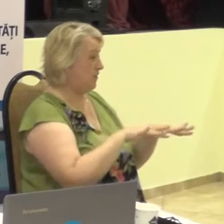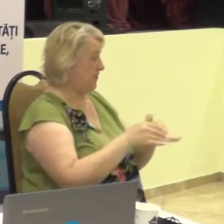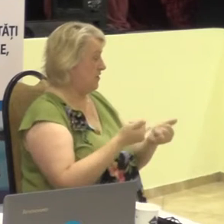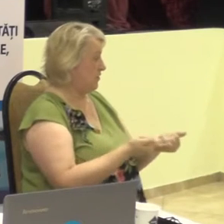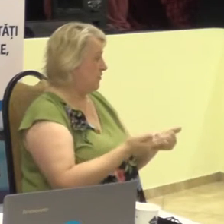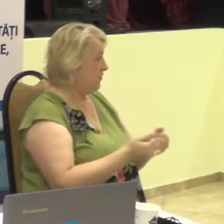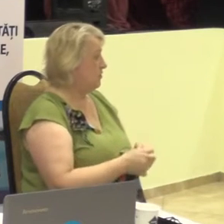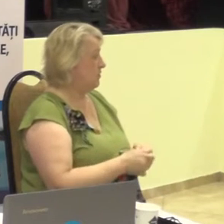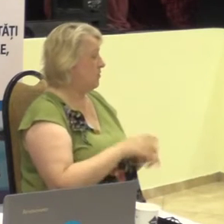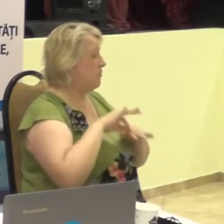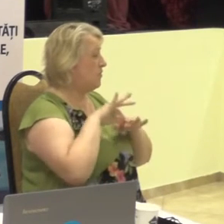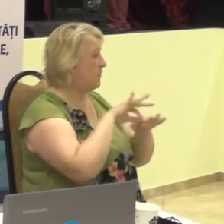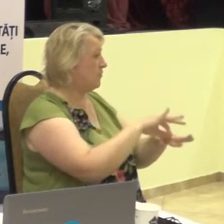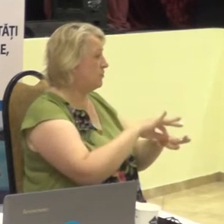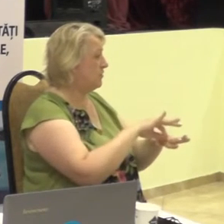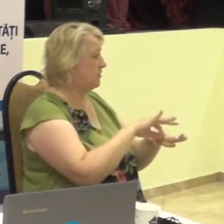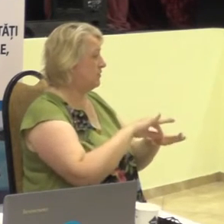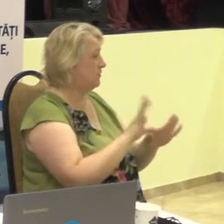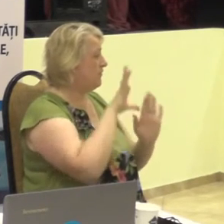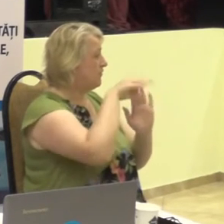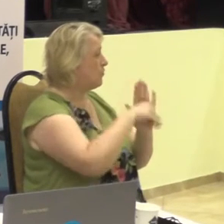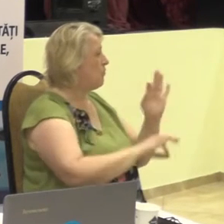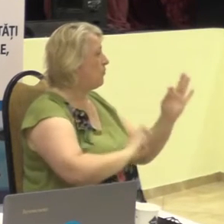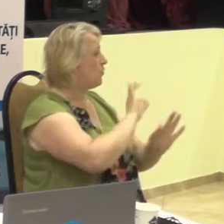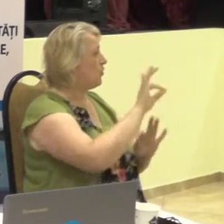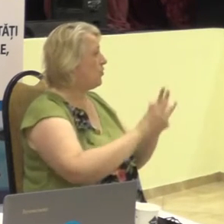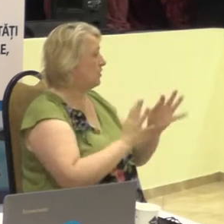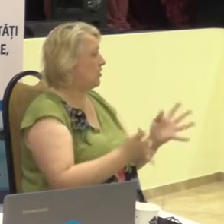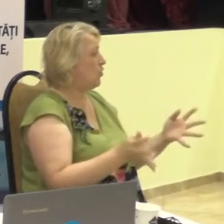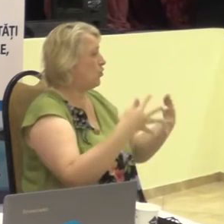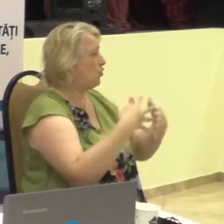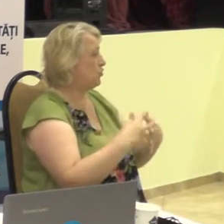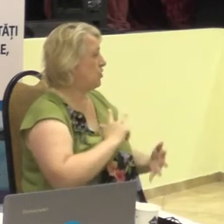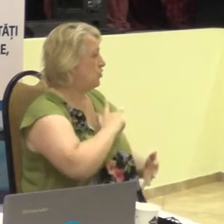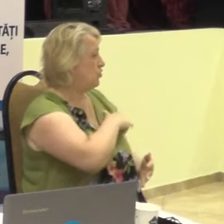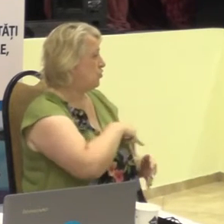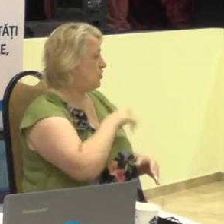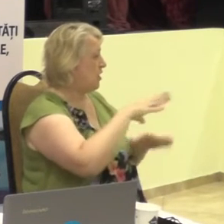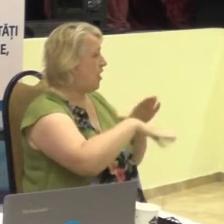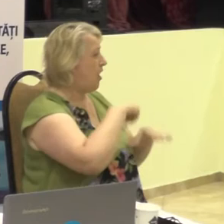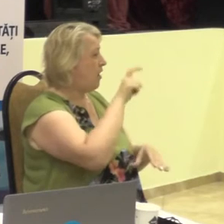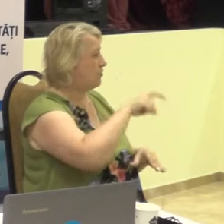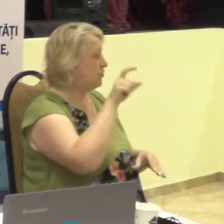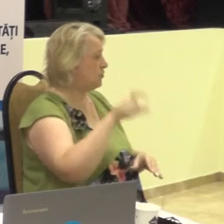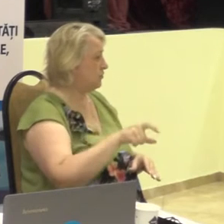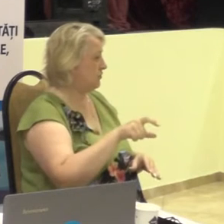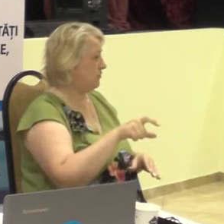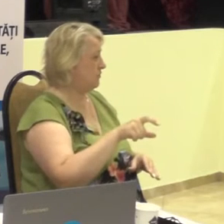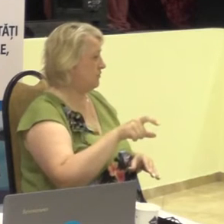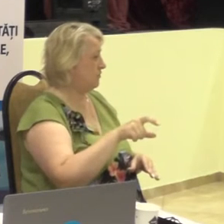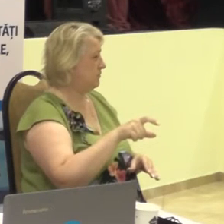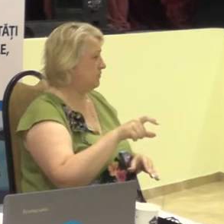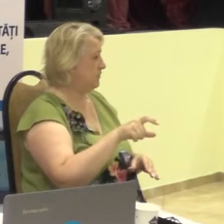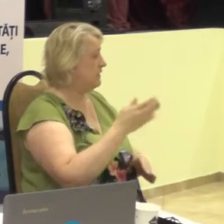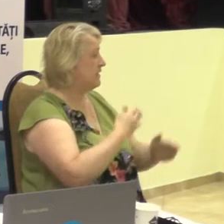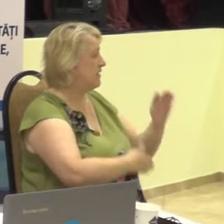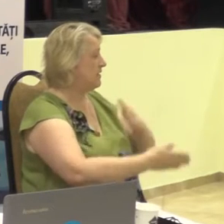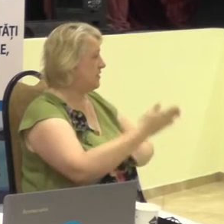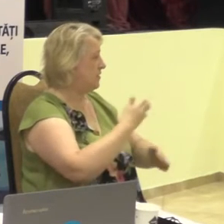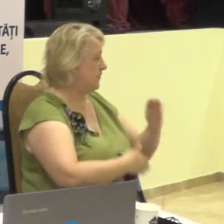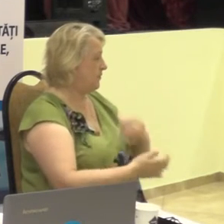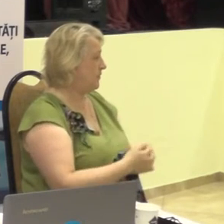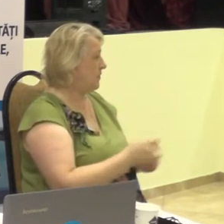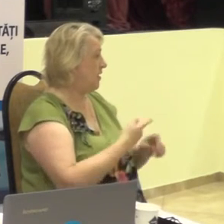se desfășoară în cadrul proiectului Incluziunea Socială a Legătorilor Persoane cu Vizabilități